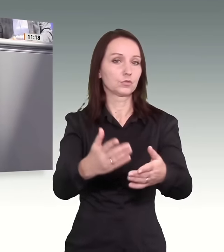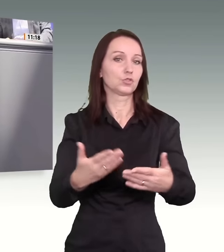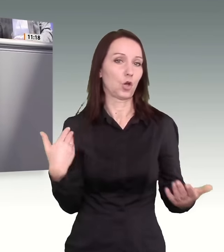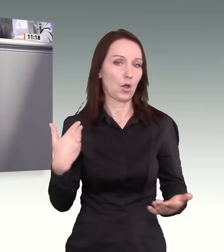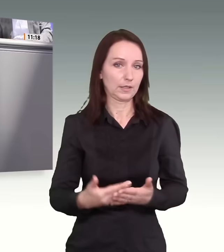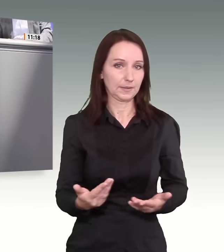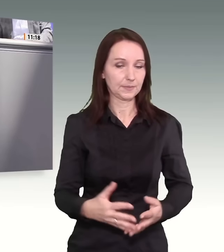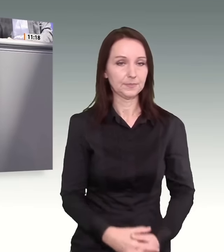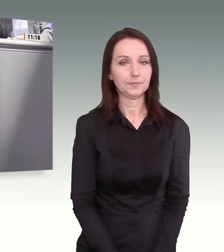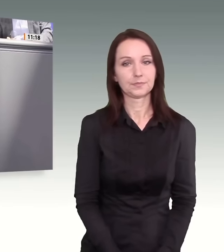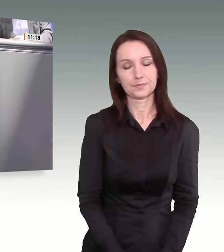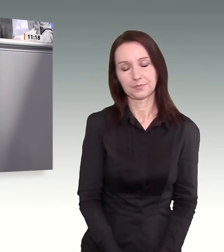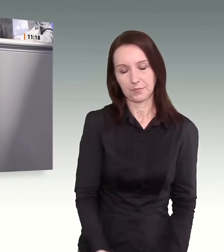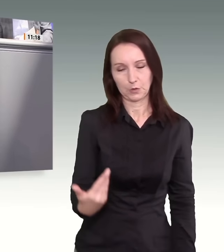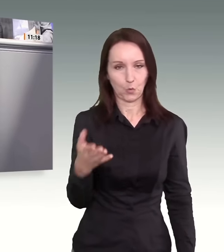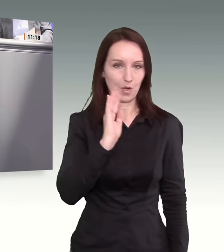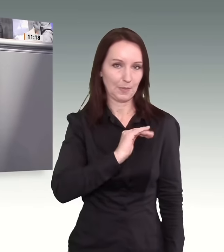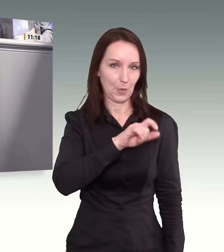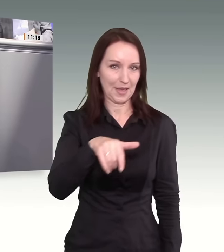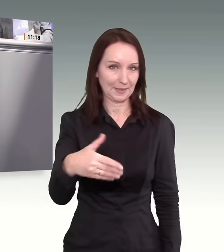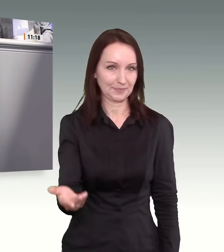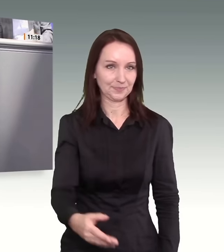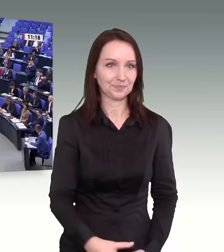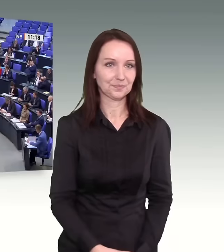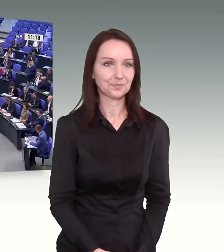den Weg gebracht hat, liebe Kolleginnen und Kollegen.